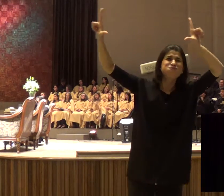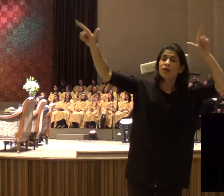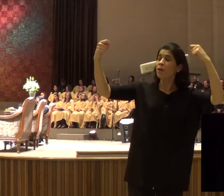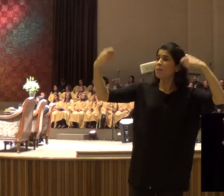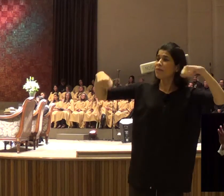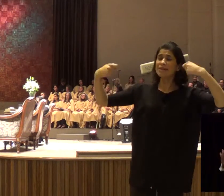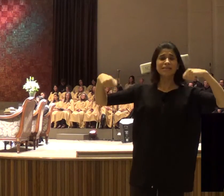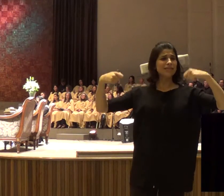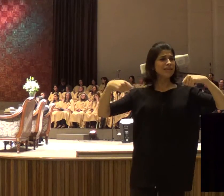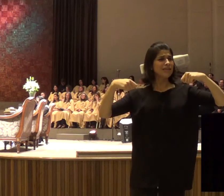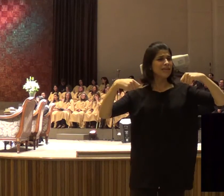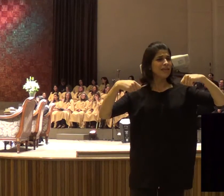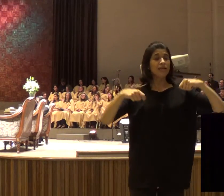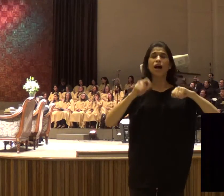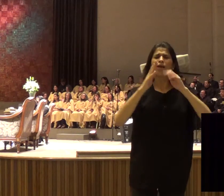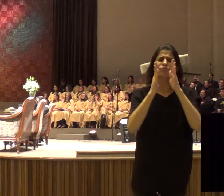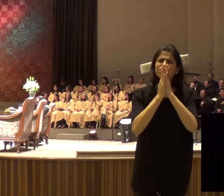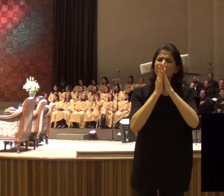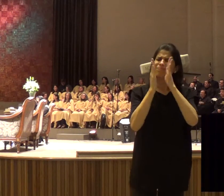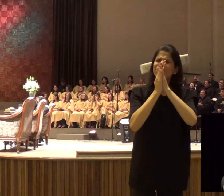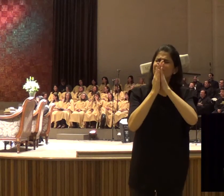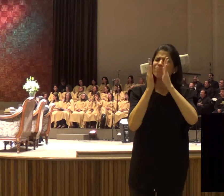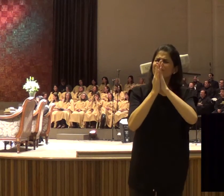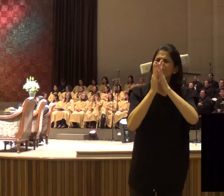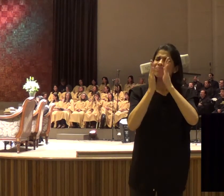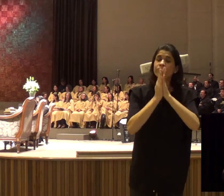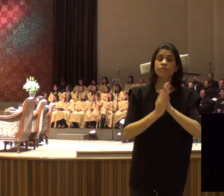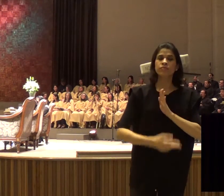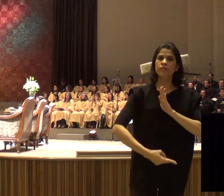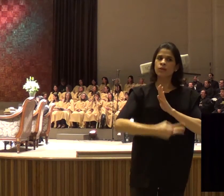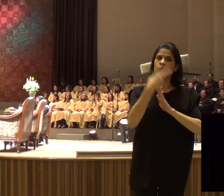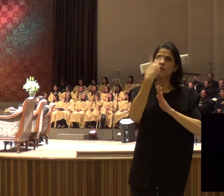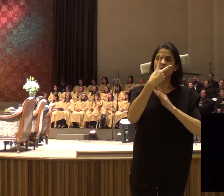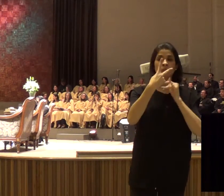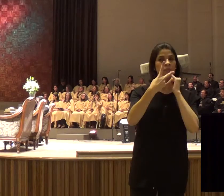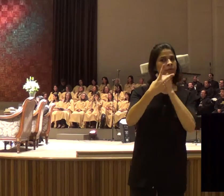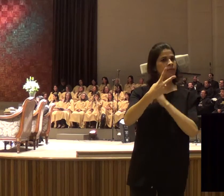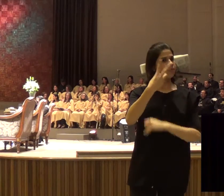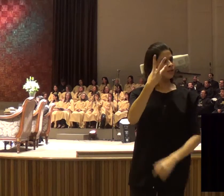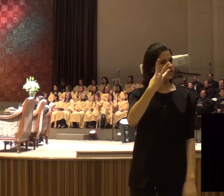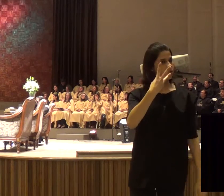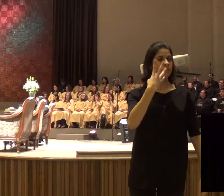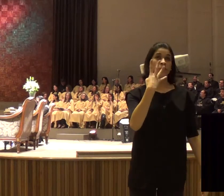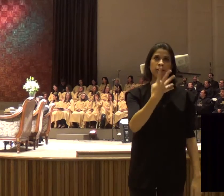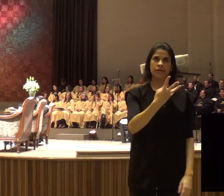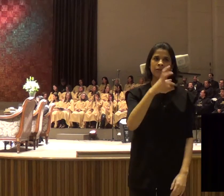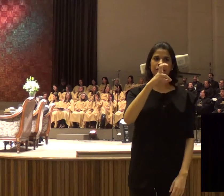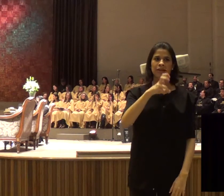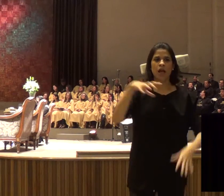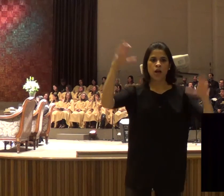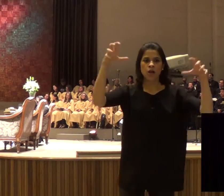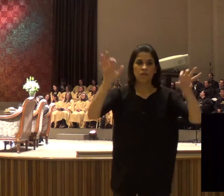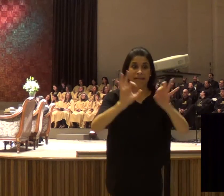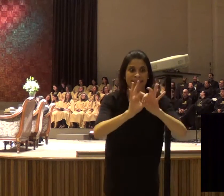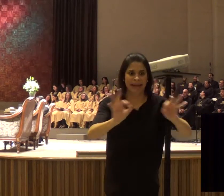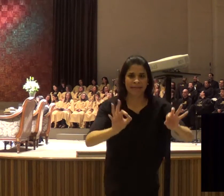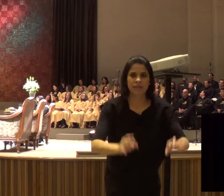aquela coisa lá, ele vai a segunda vez, a terceira, a quarta, a quinta, a sexta, a sétima vez,